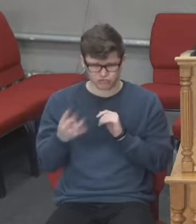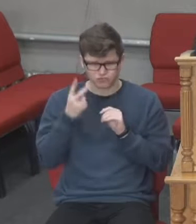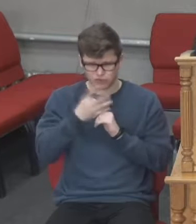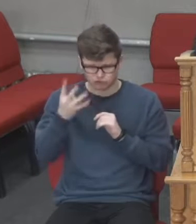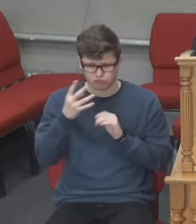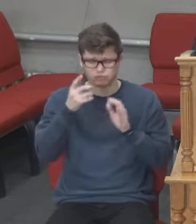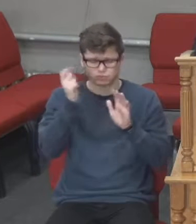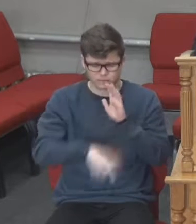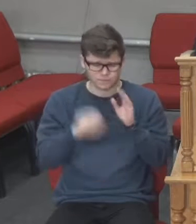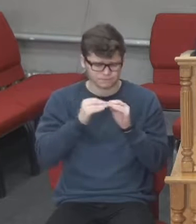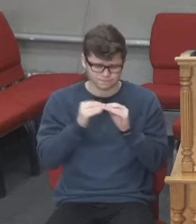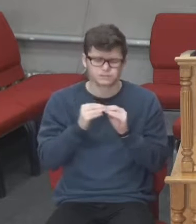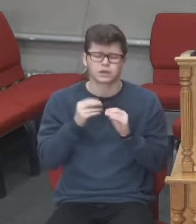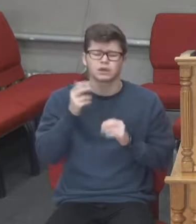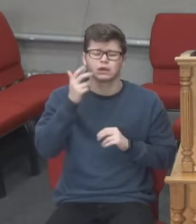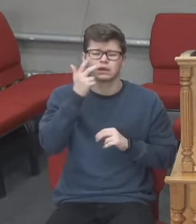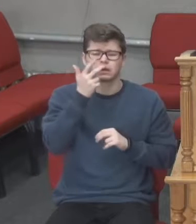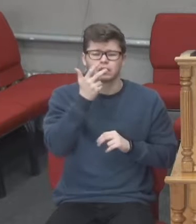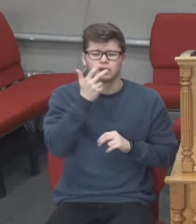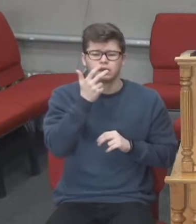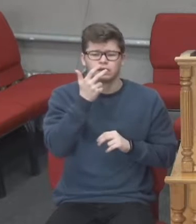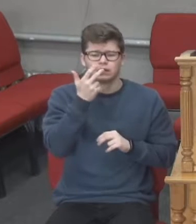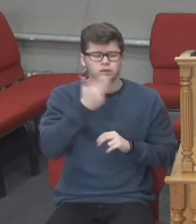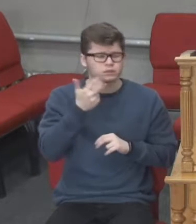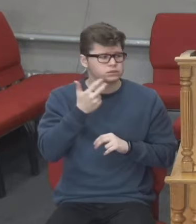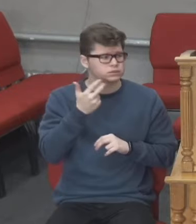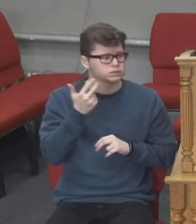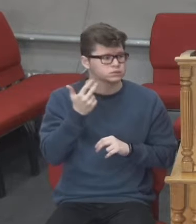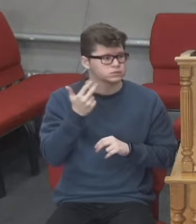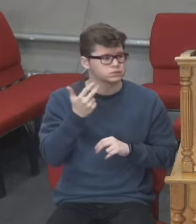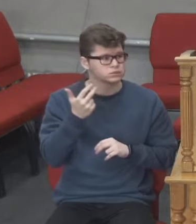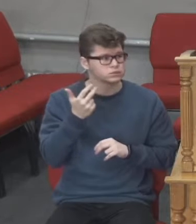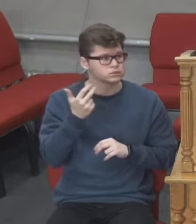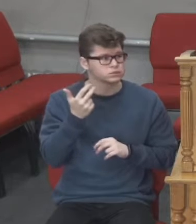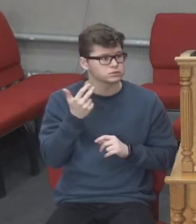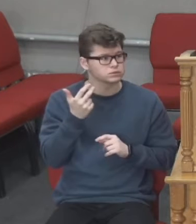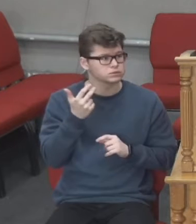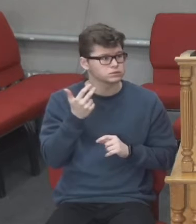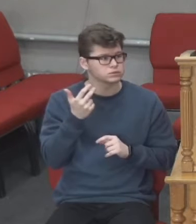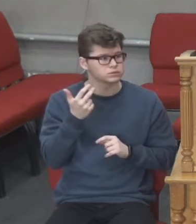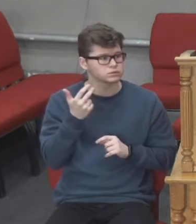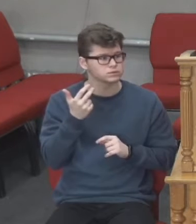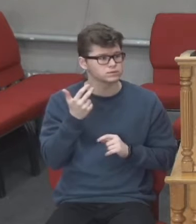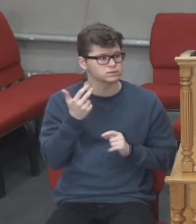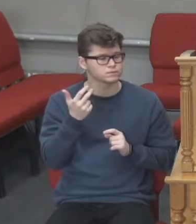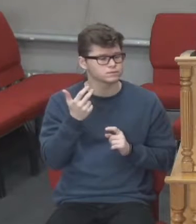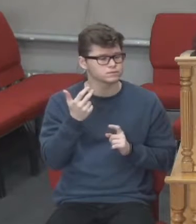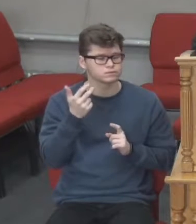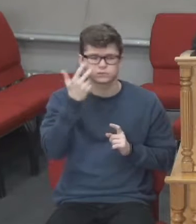розділ із 36